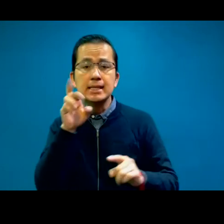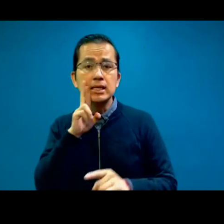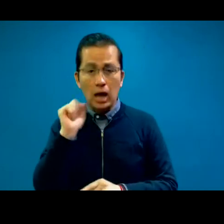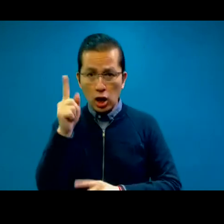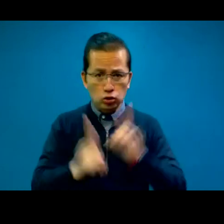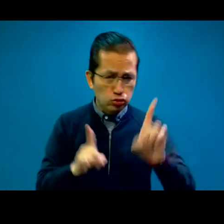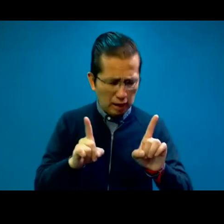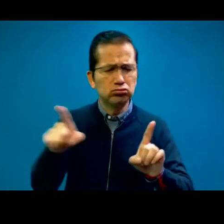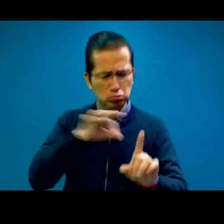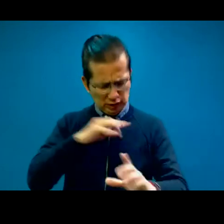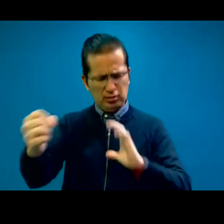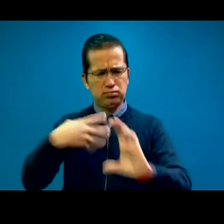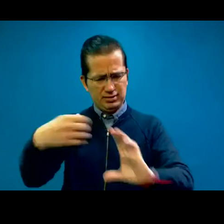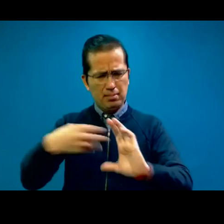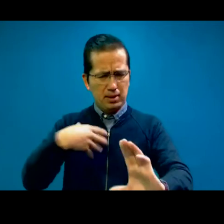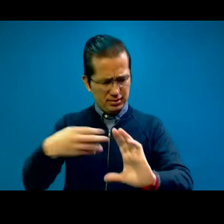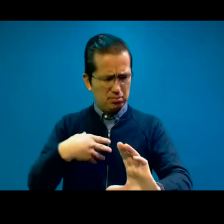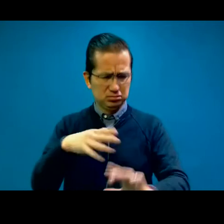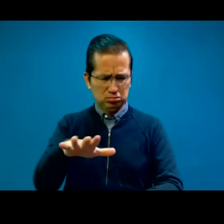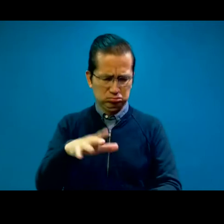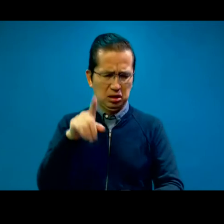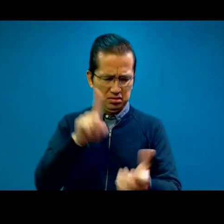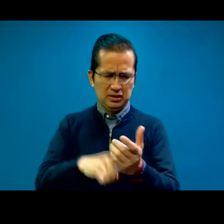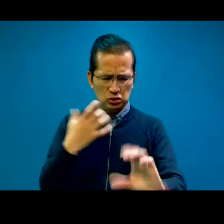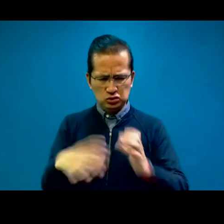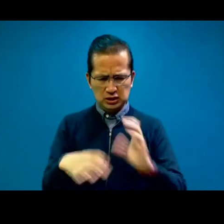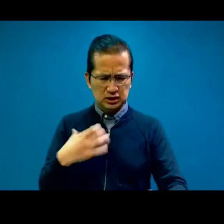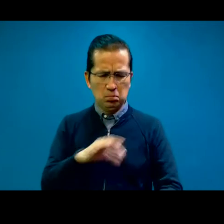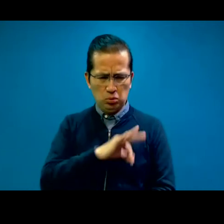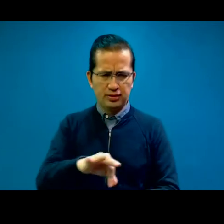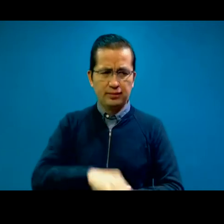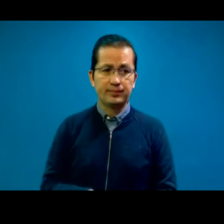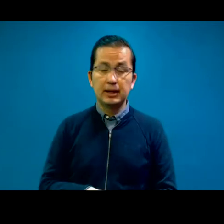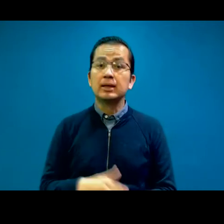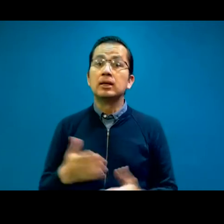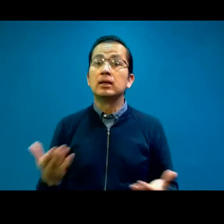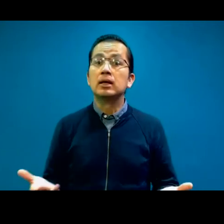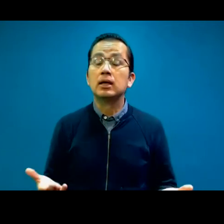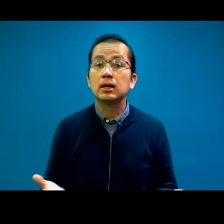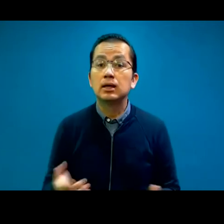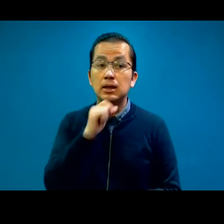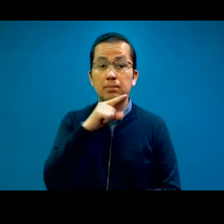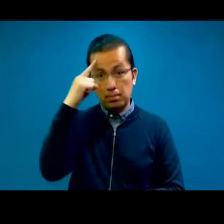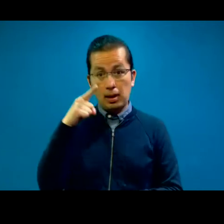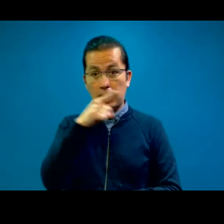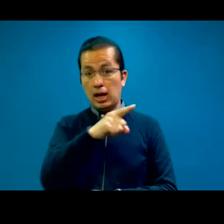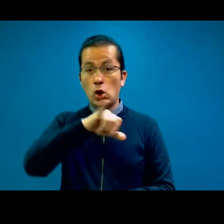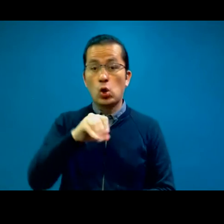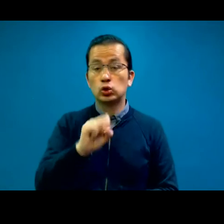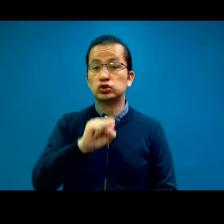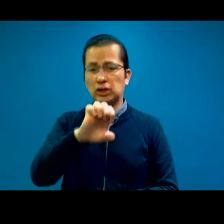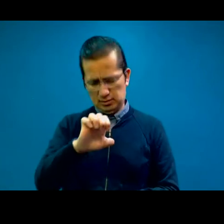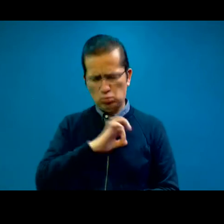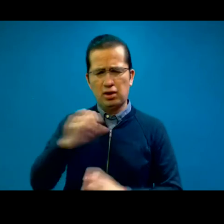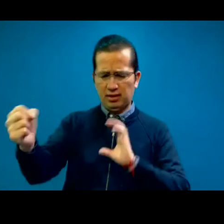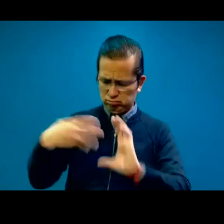cualquier momento mándenlas, por favor, por el chat. Y las preguntas para José, igual, escúbanmelas aquí, yo se